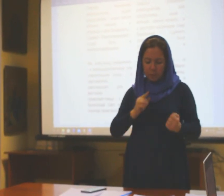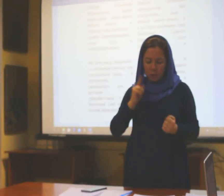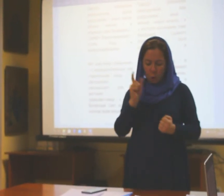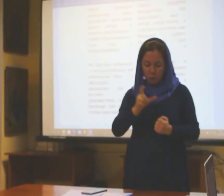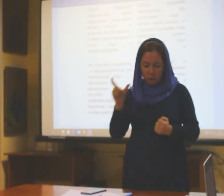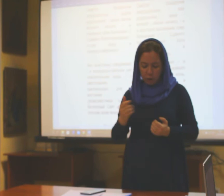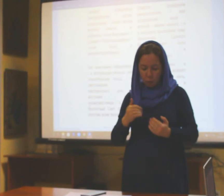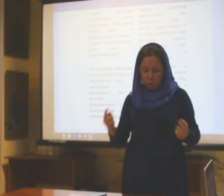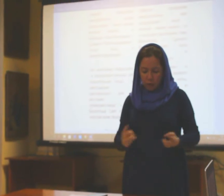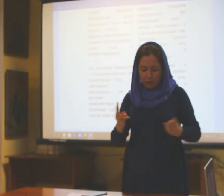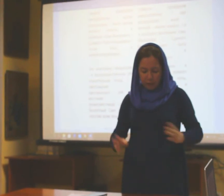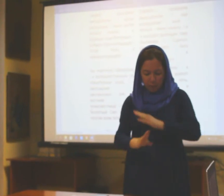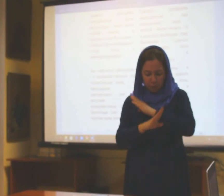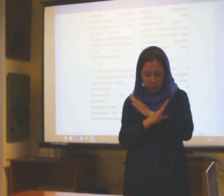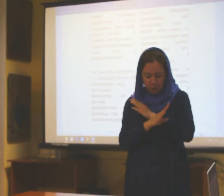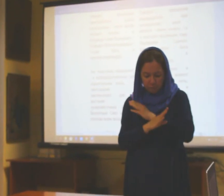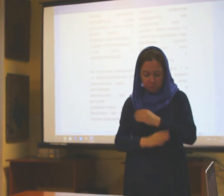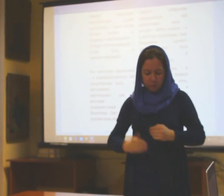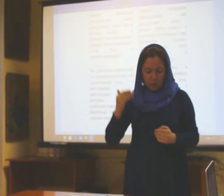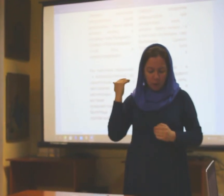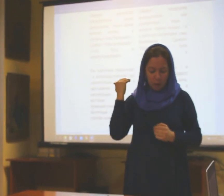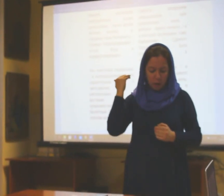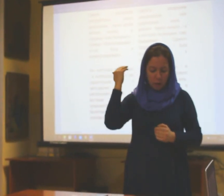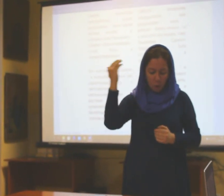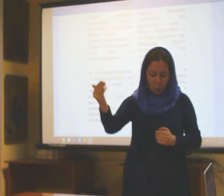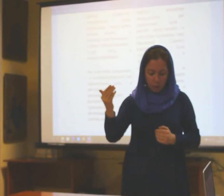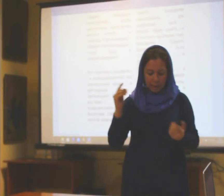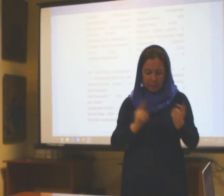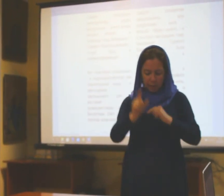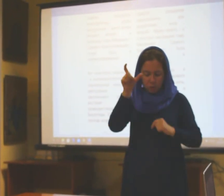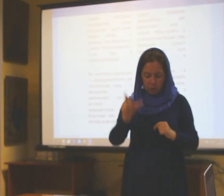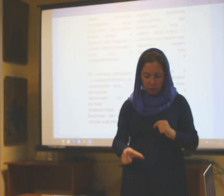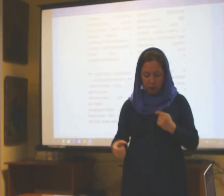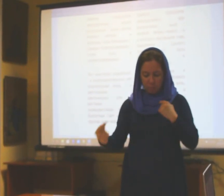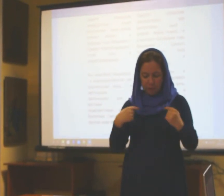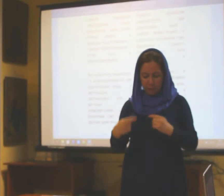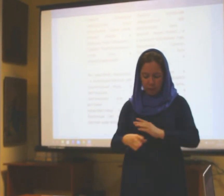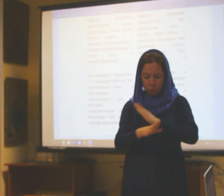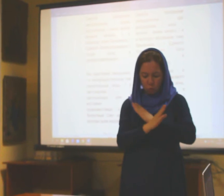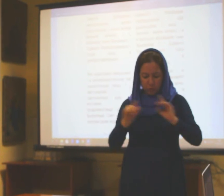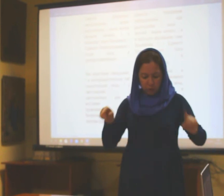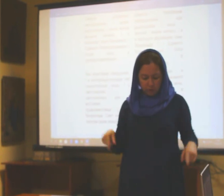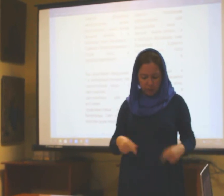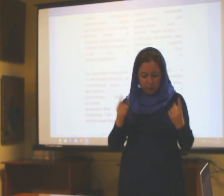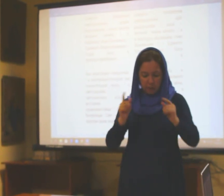отроков от огня смерти. Он стал человеком, пострадал, умер и воскрес,